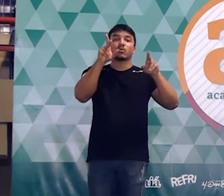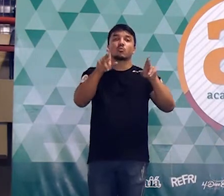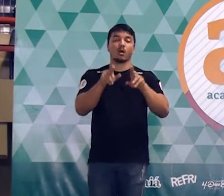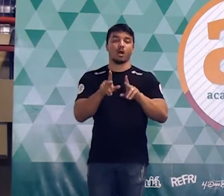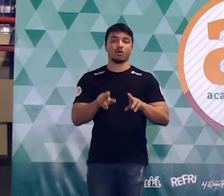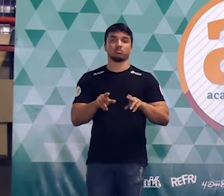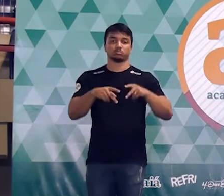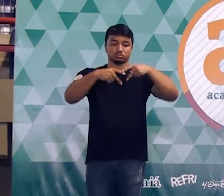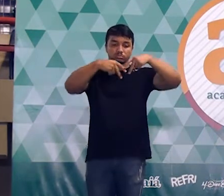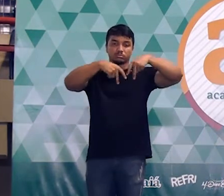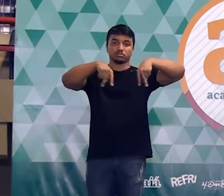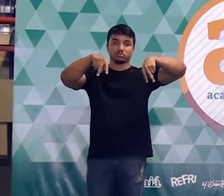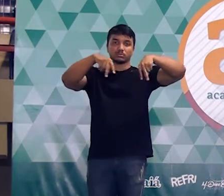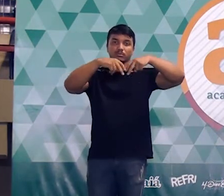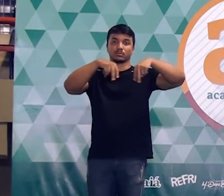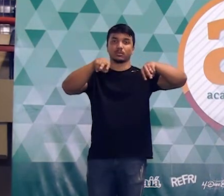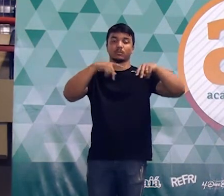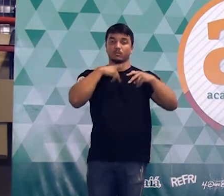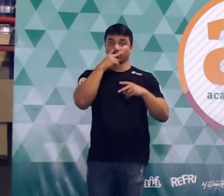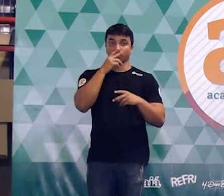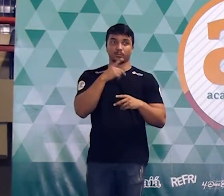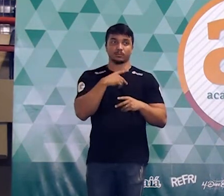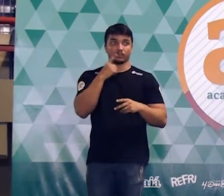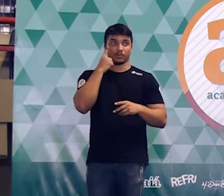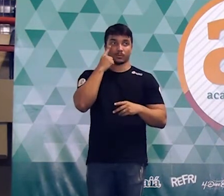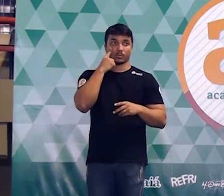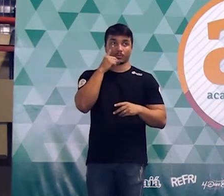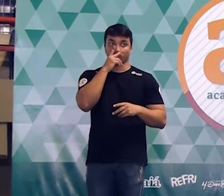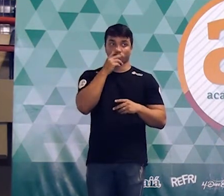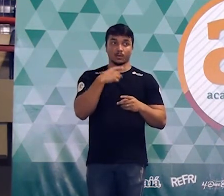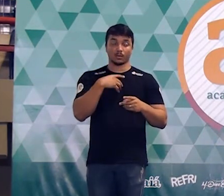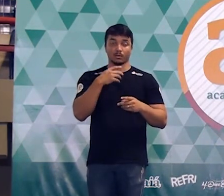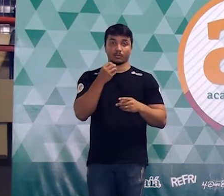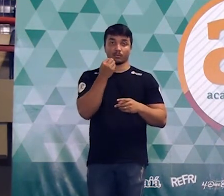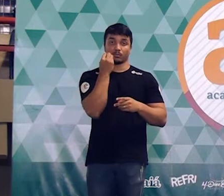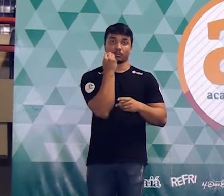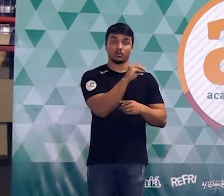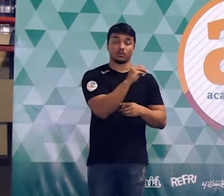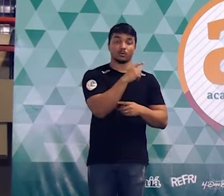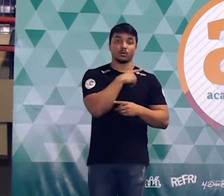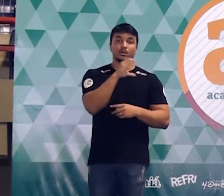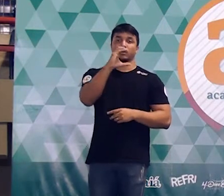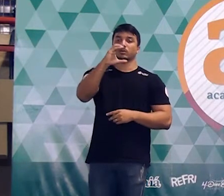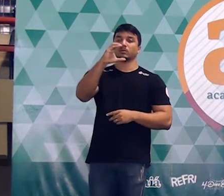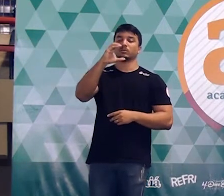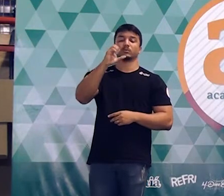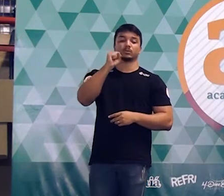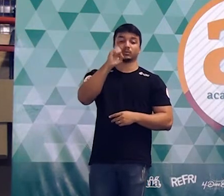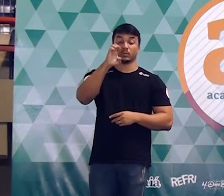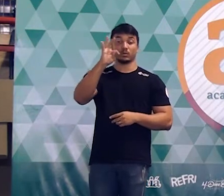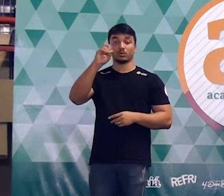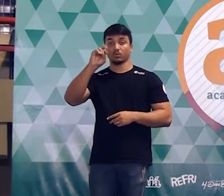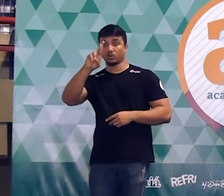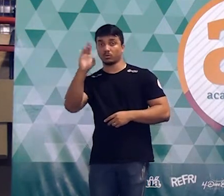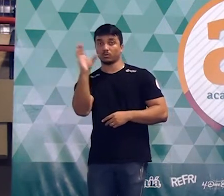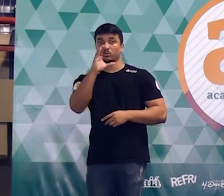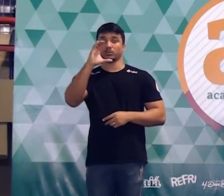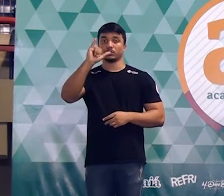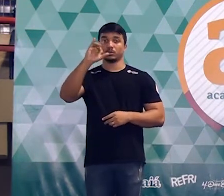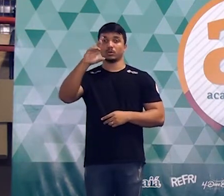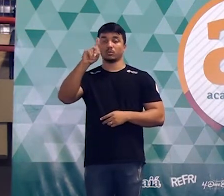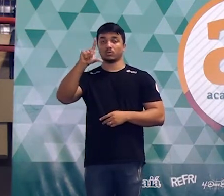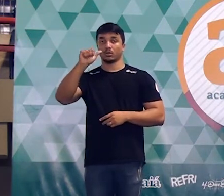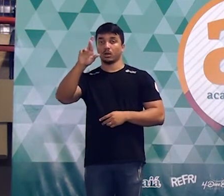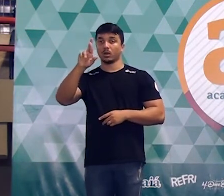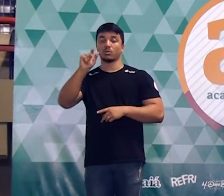marcarem esse tema aqui, Setores circulares. O que é é um setor circular? Setor circular